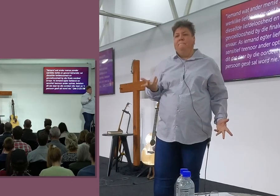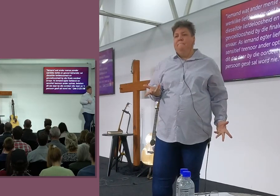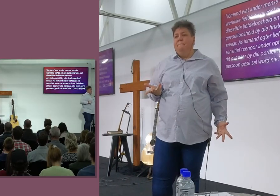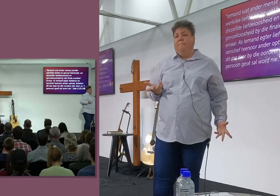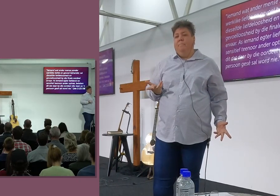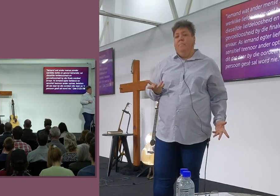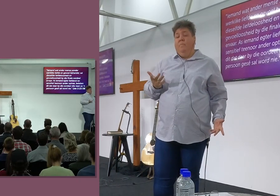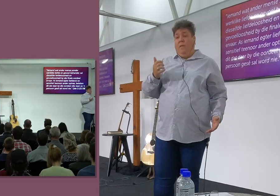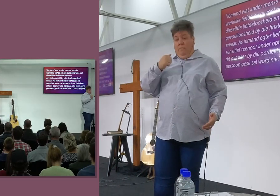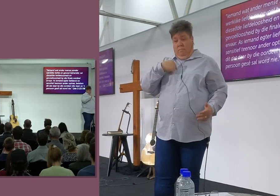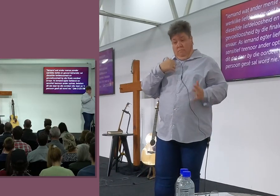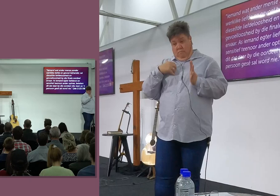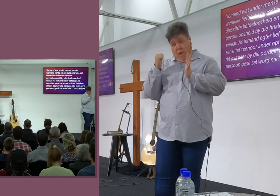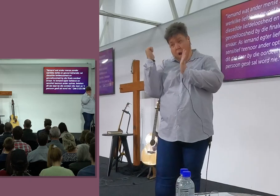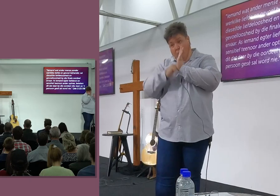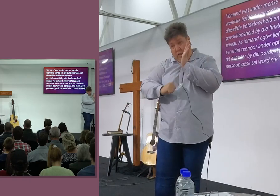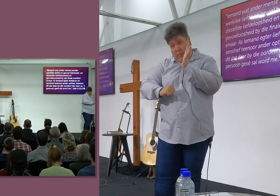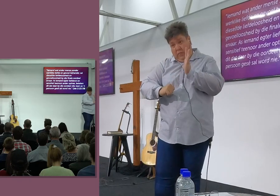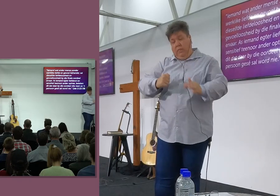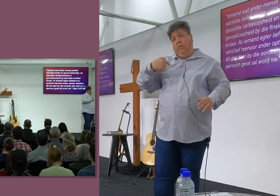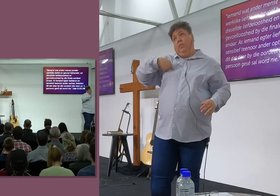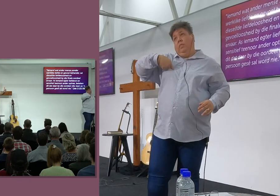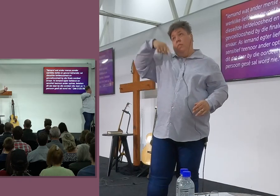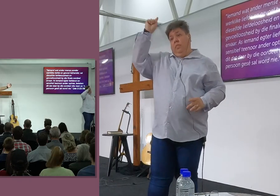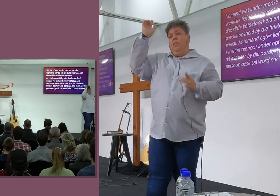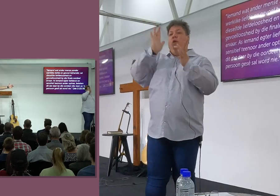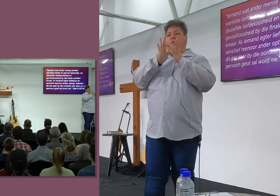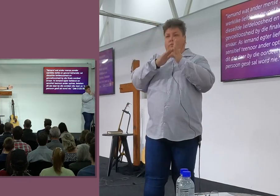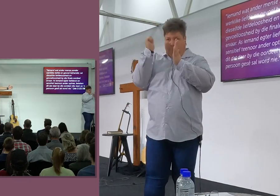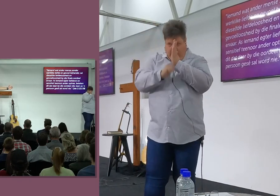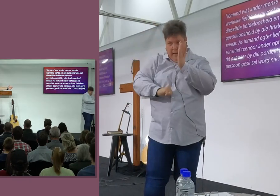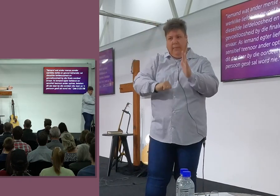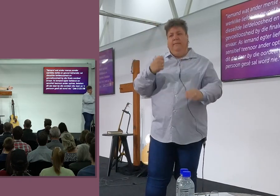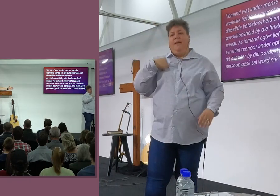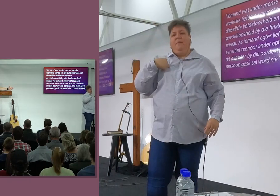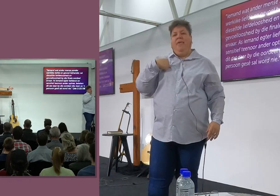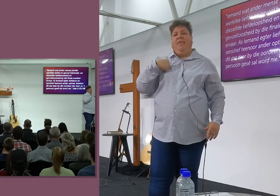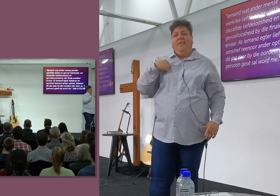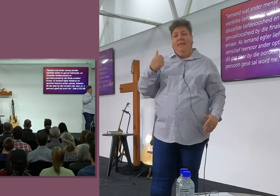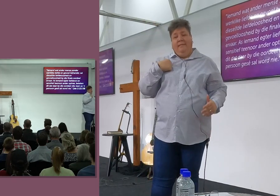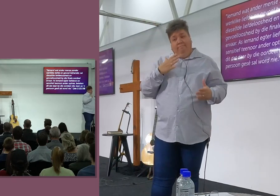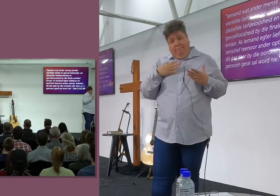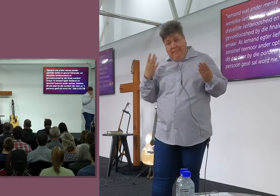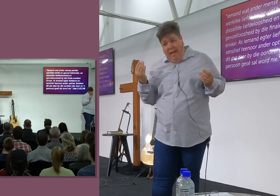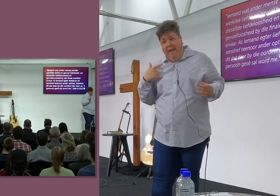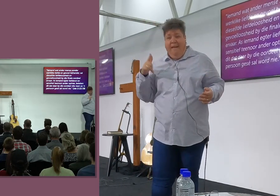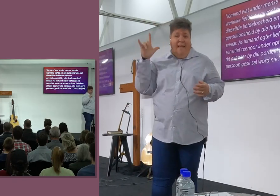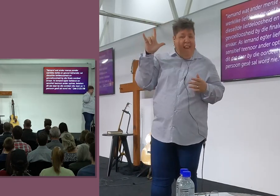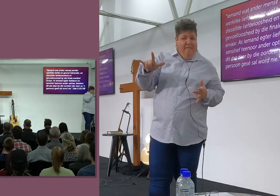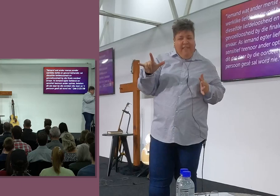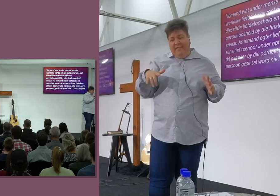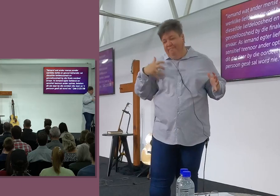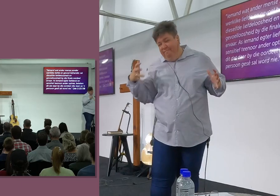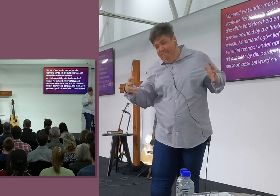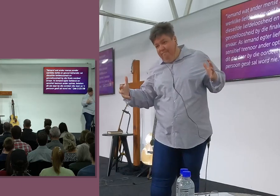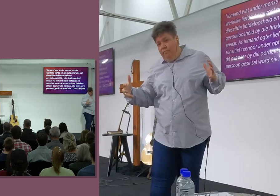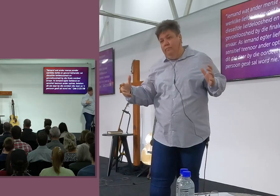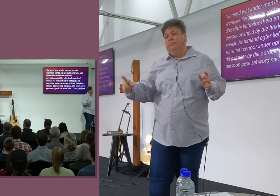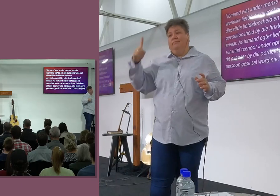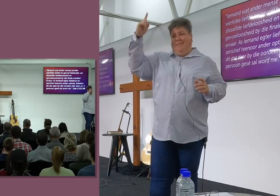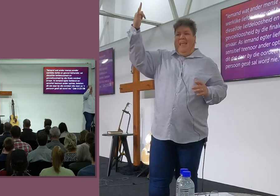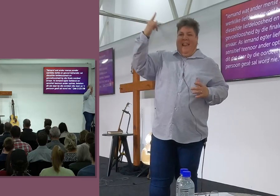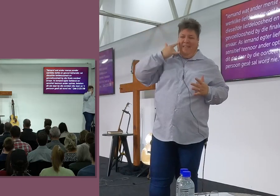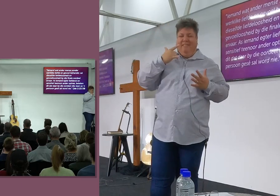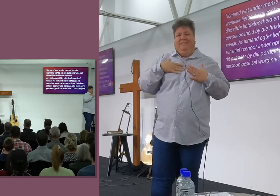hart is om ongevoelig nie om te geer dat enig iemand verlore gaan nie. Om blij te wees wanneer iemand verlore